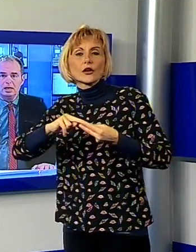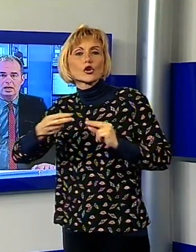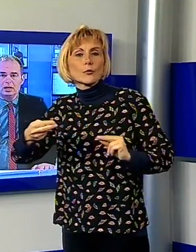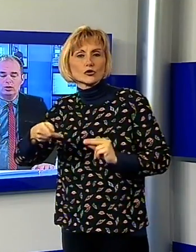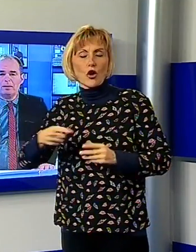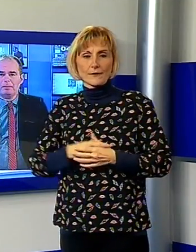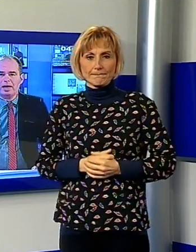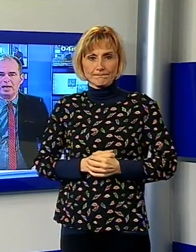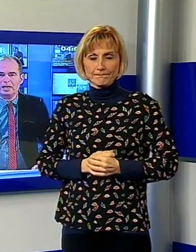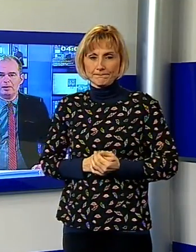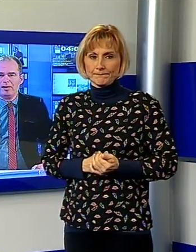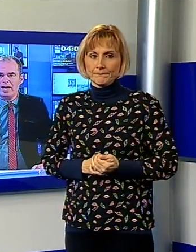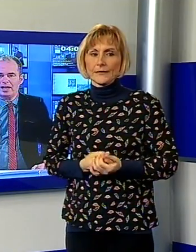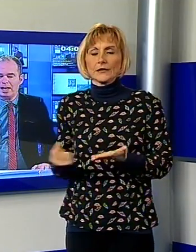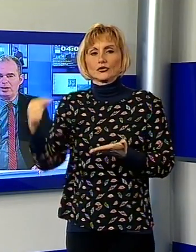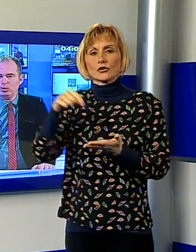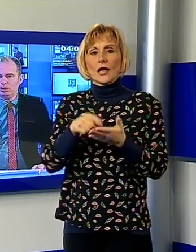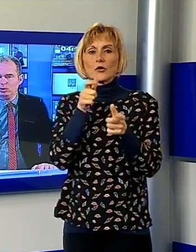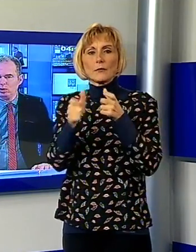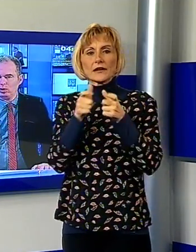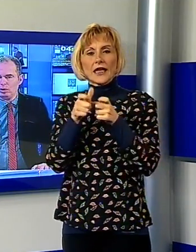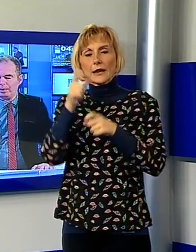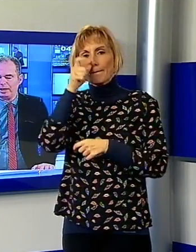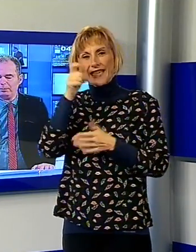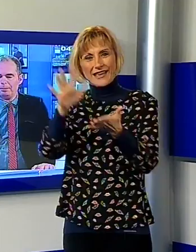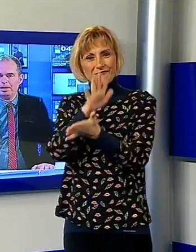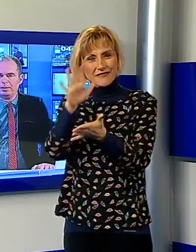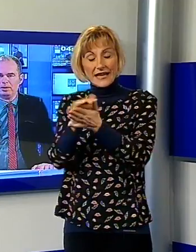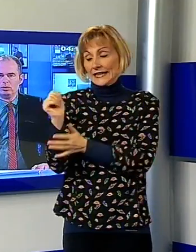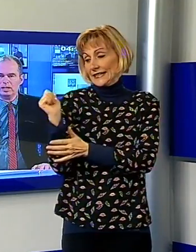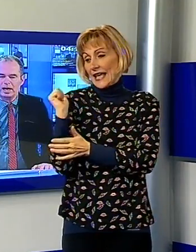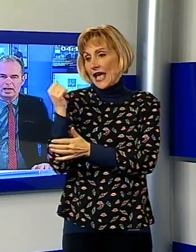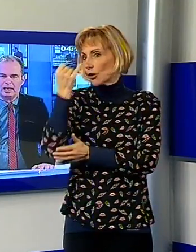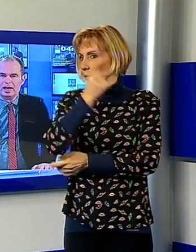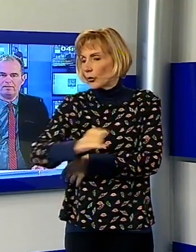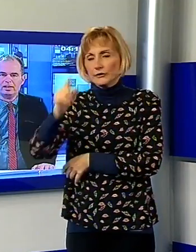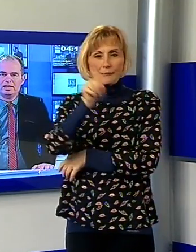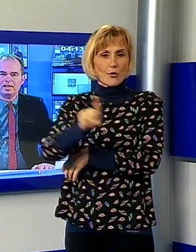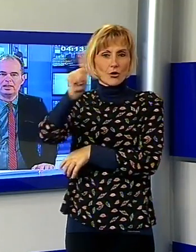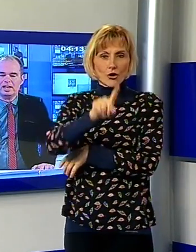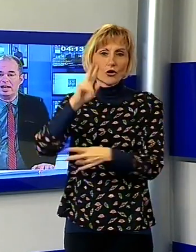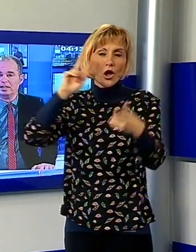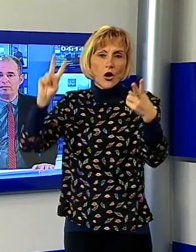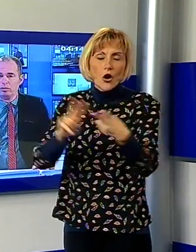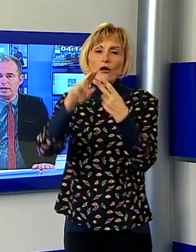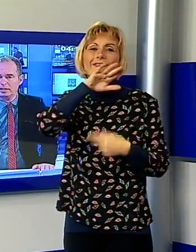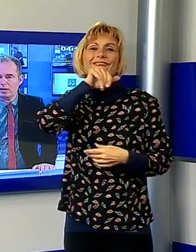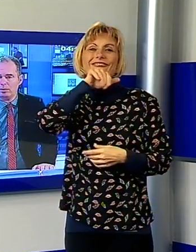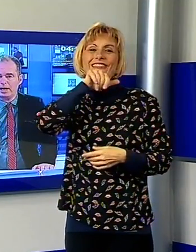Torniamo a parlare della Befana, ieri l'ultimo giorno per i bambini per incontrare la vecchietta, grande affluenza come era